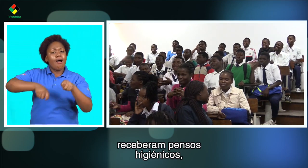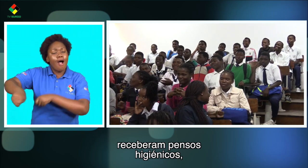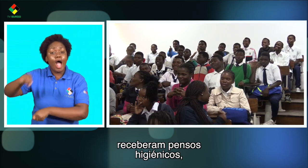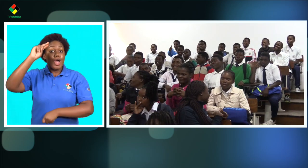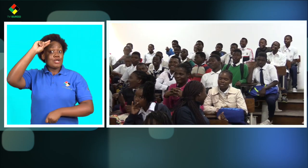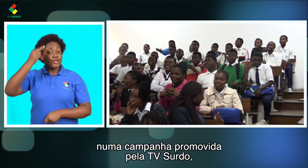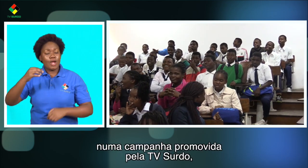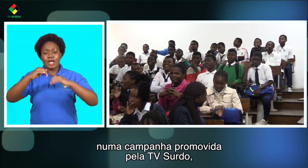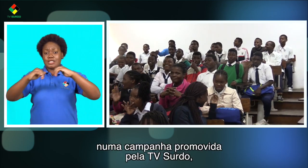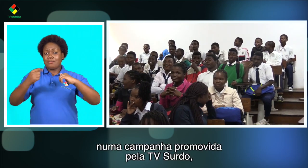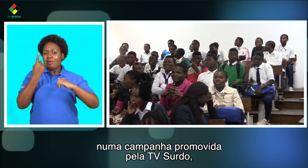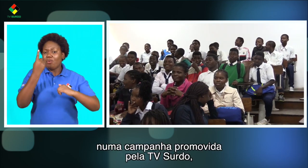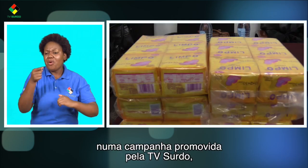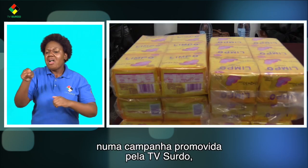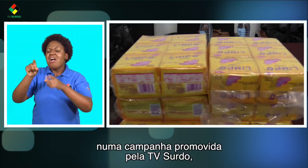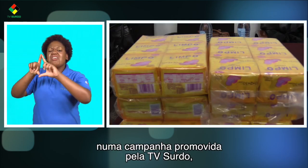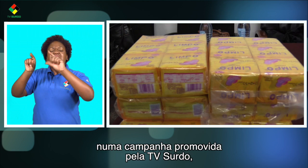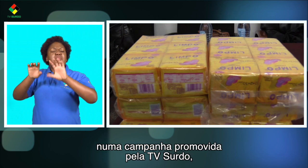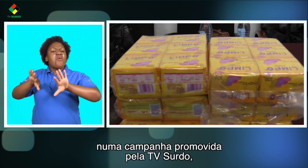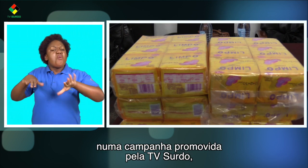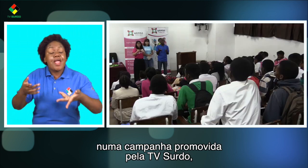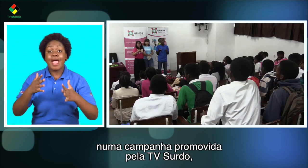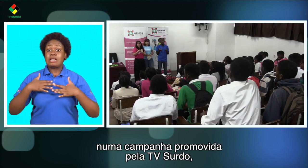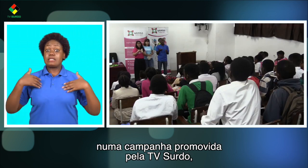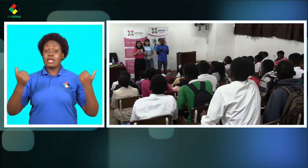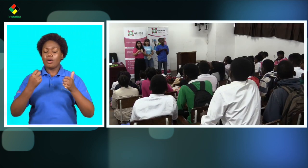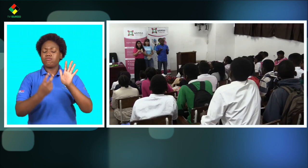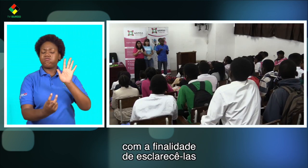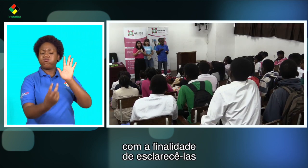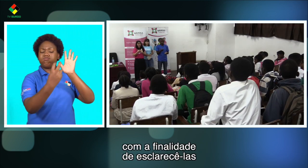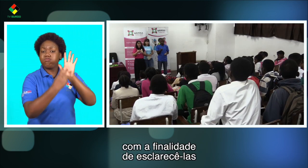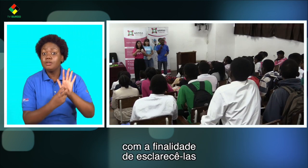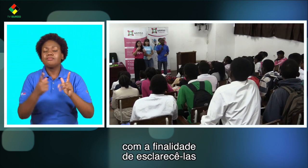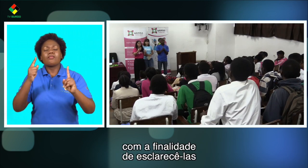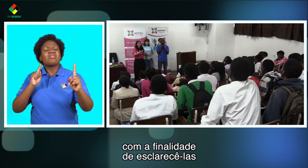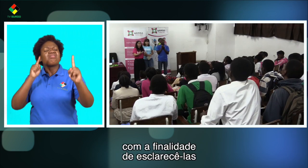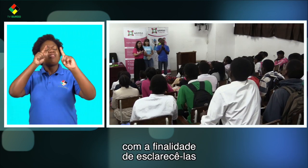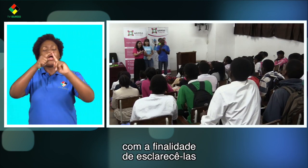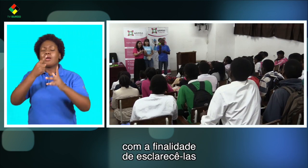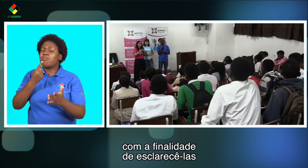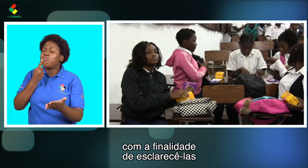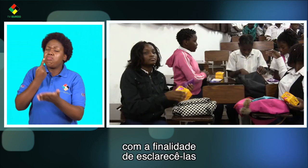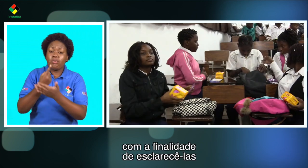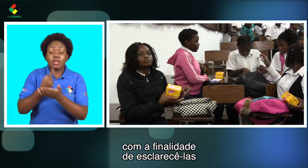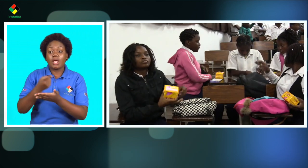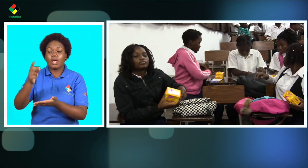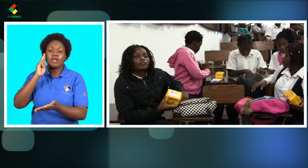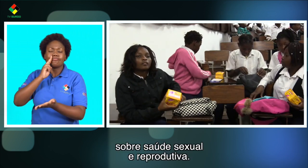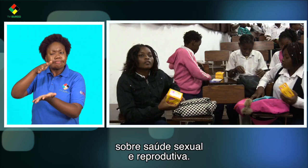numa campanha promovida pela TV Surdo com a finalidade de esclarecê-las sobre